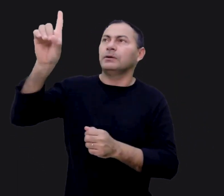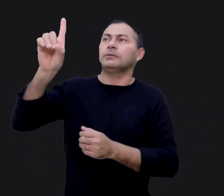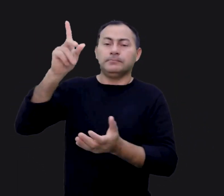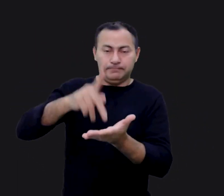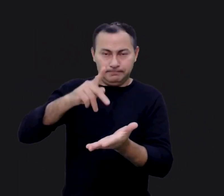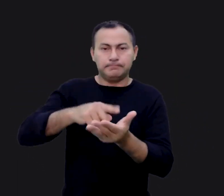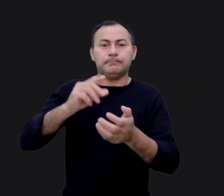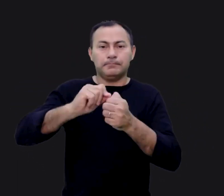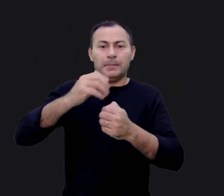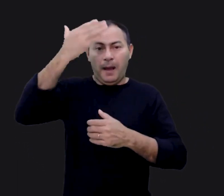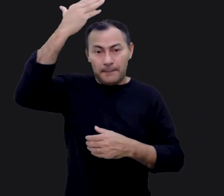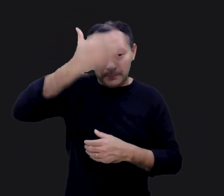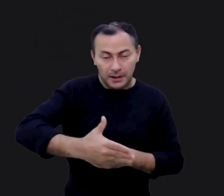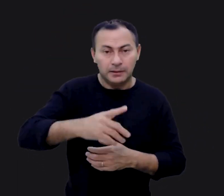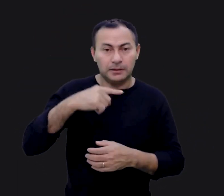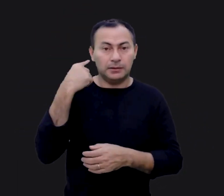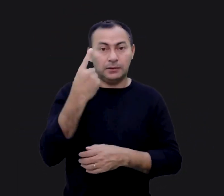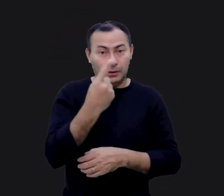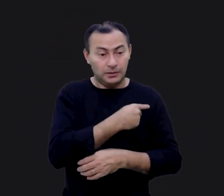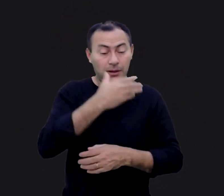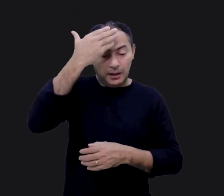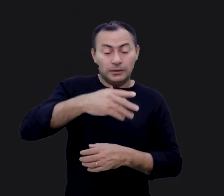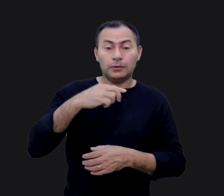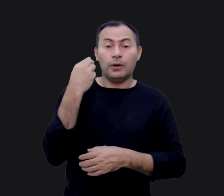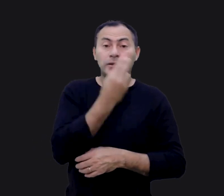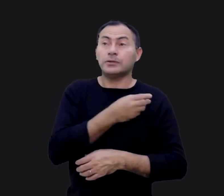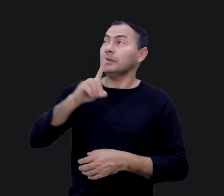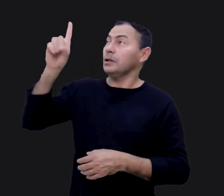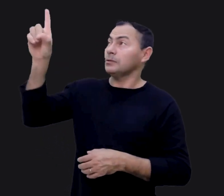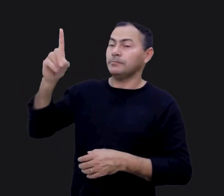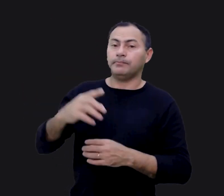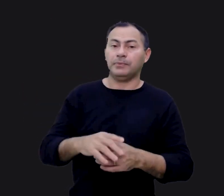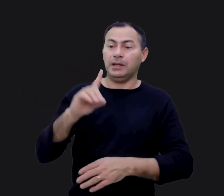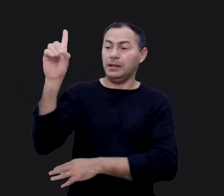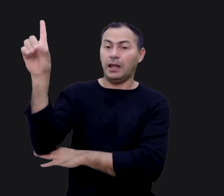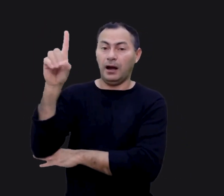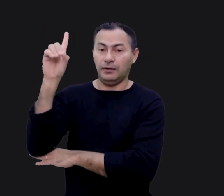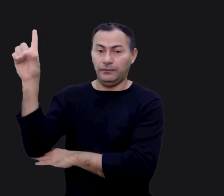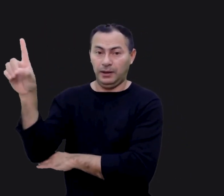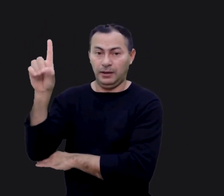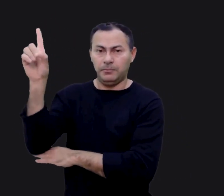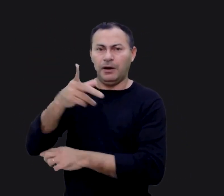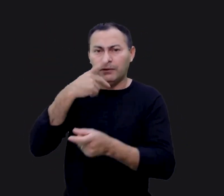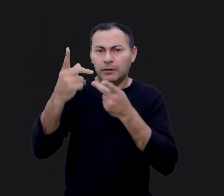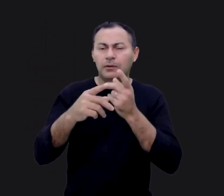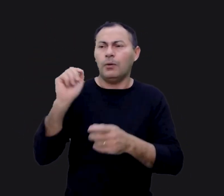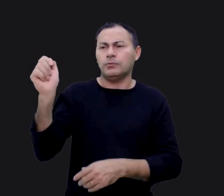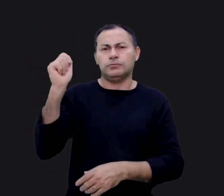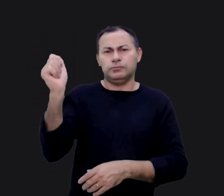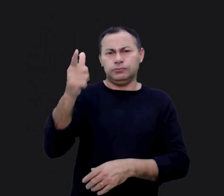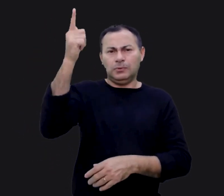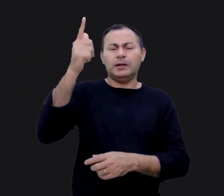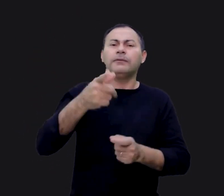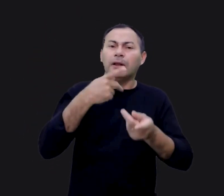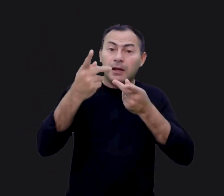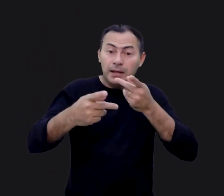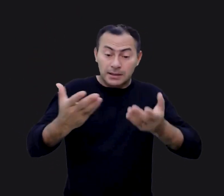Deus pode realmente nos levar à presença do nosso Deus. E Davi diz, Então sirva a Deus com alegria.